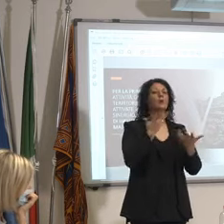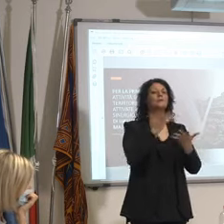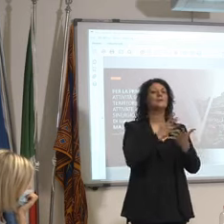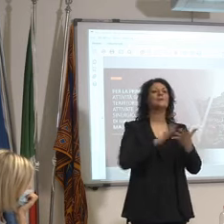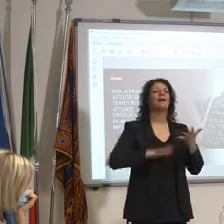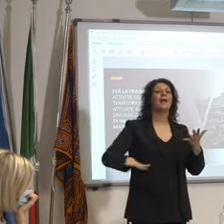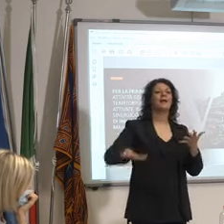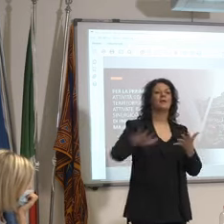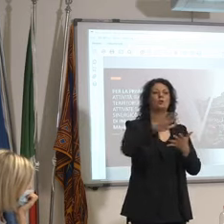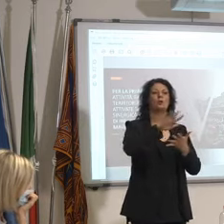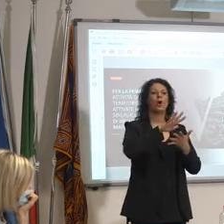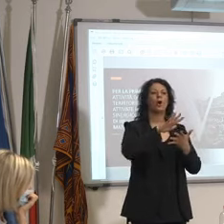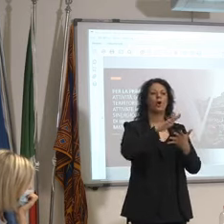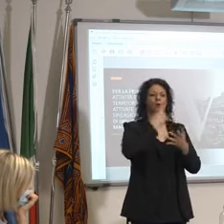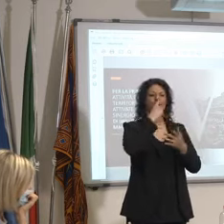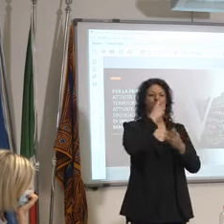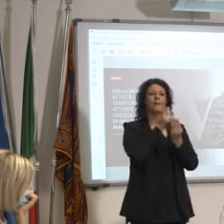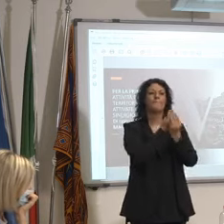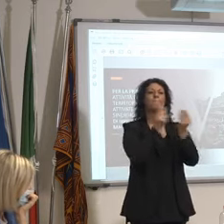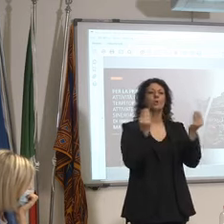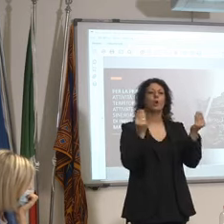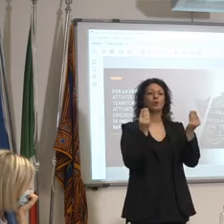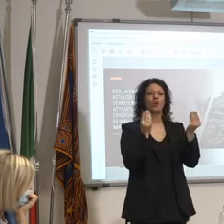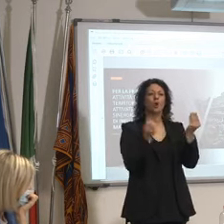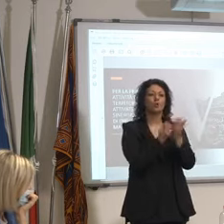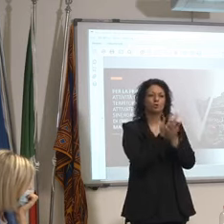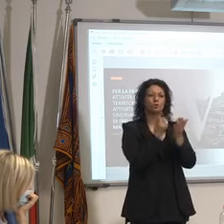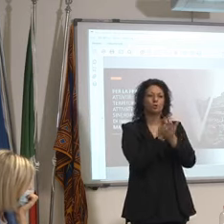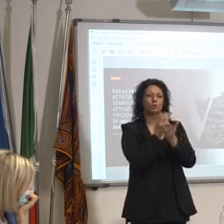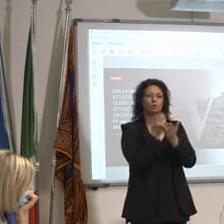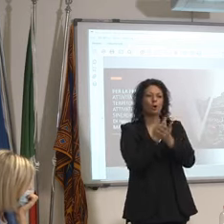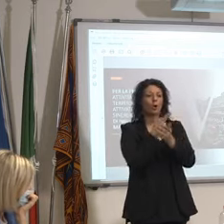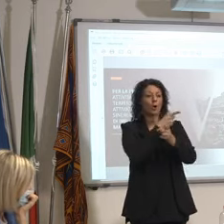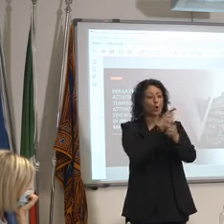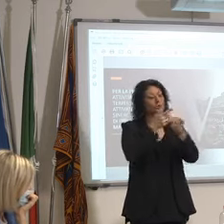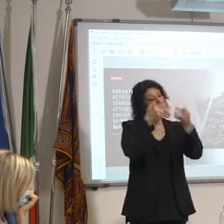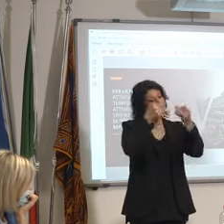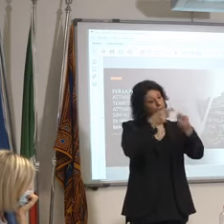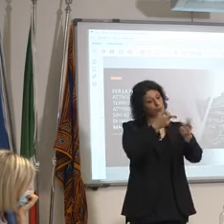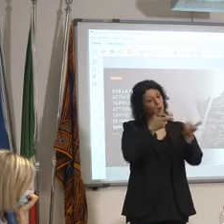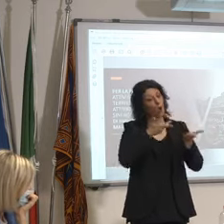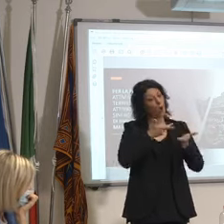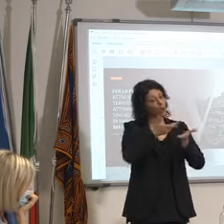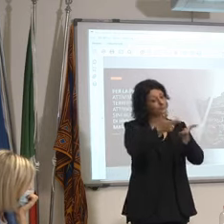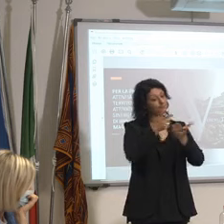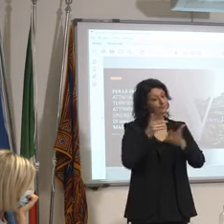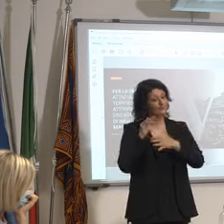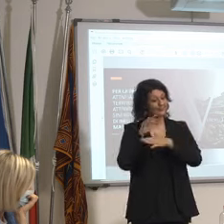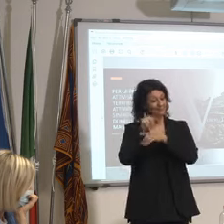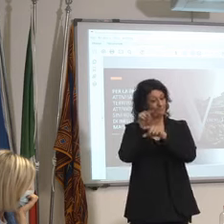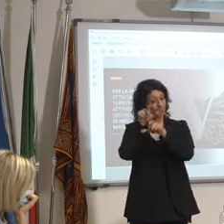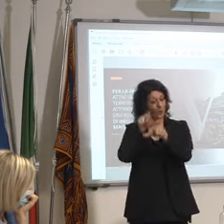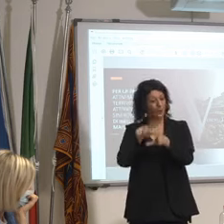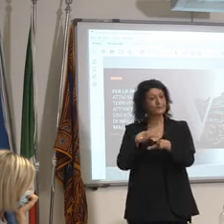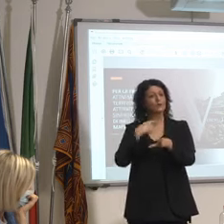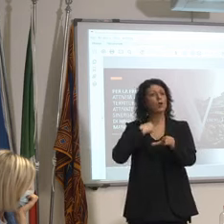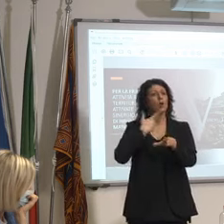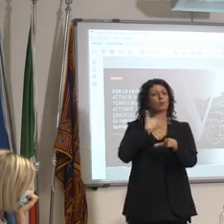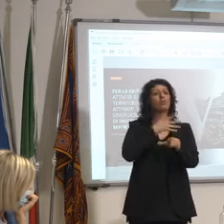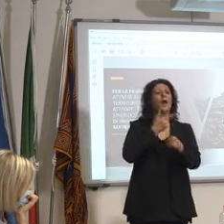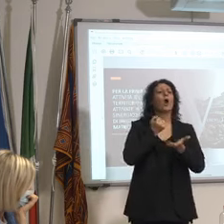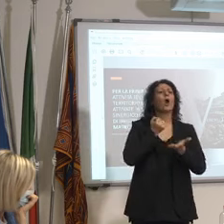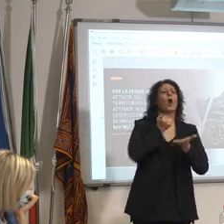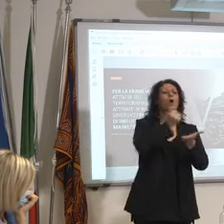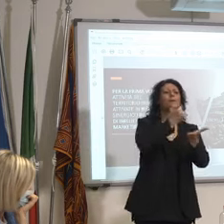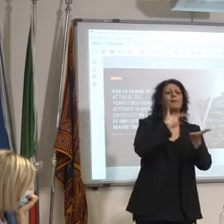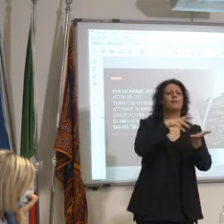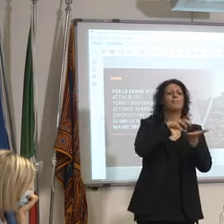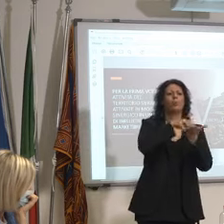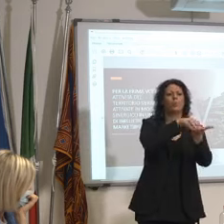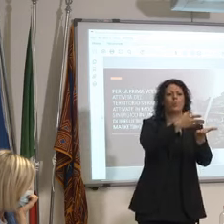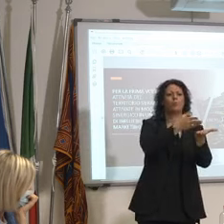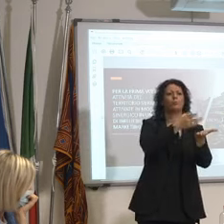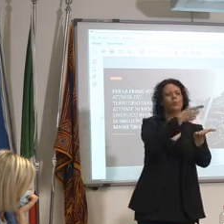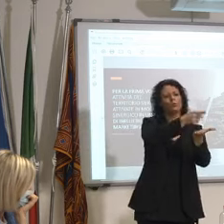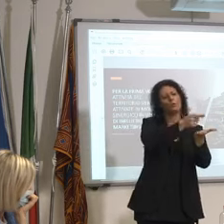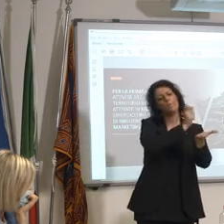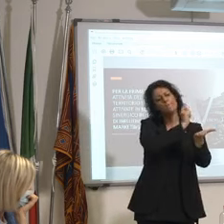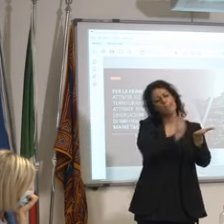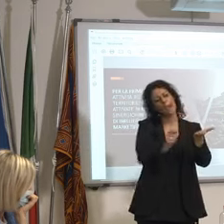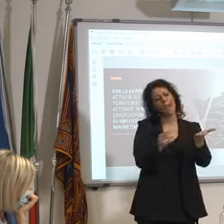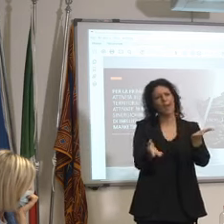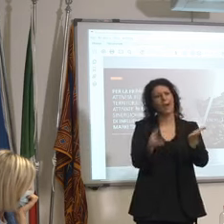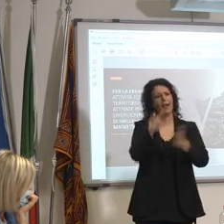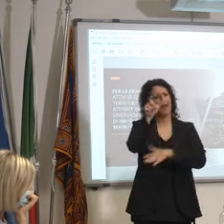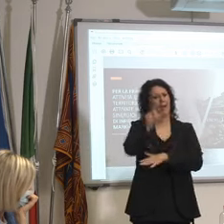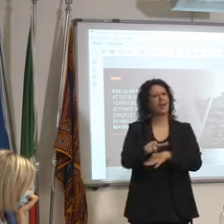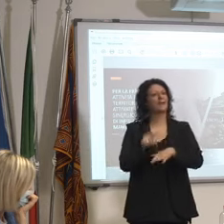territorio mi ospiti l'influencer e te lo paghi al 70% col contributo regionale al 30% lo metti tu ma